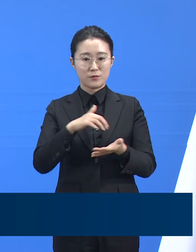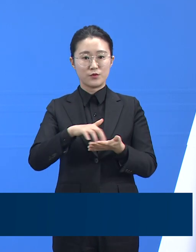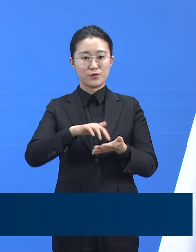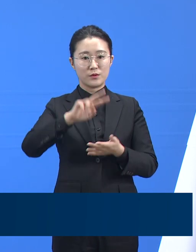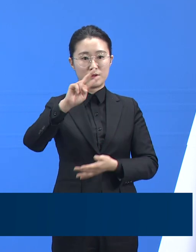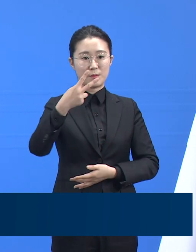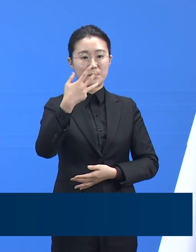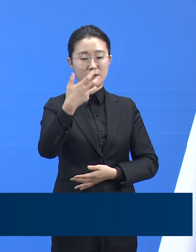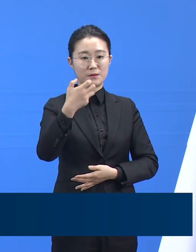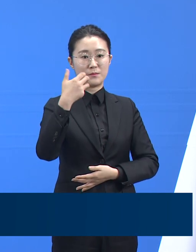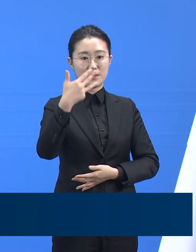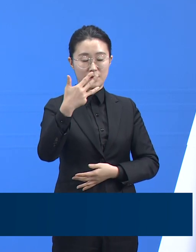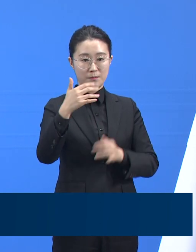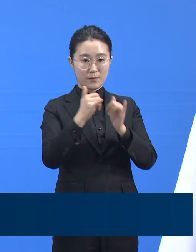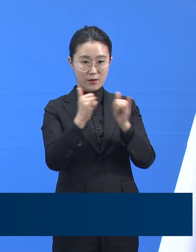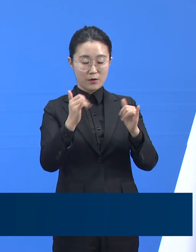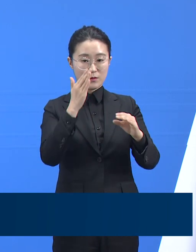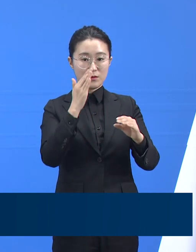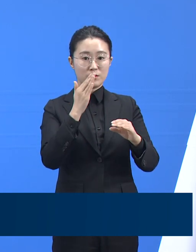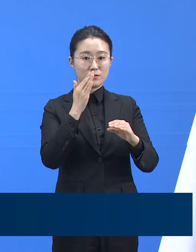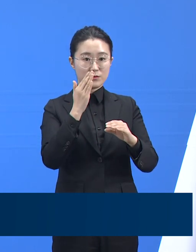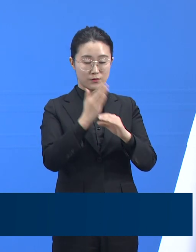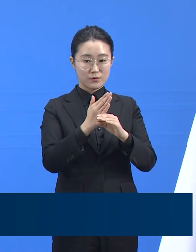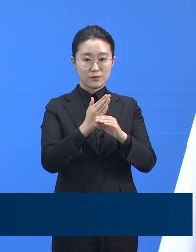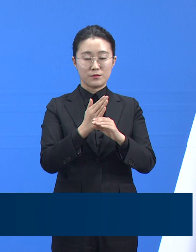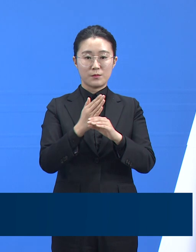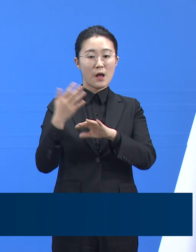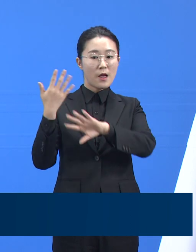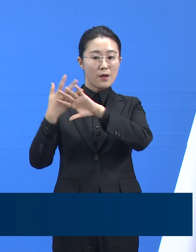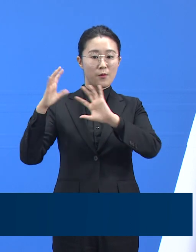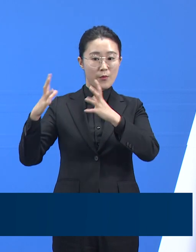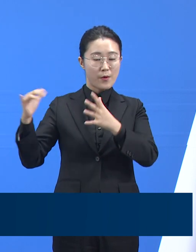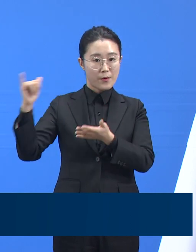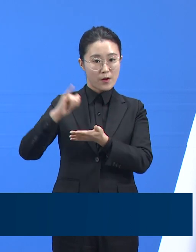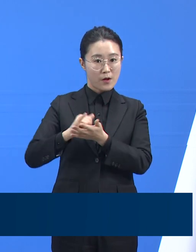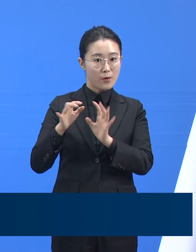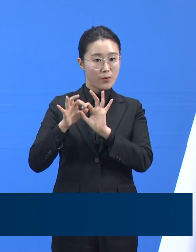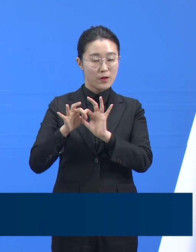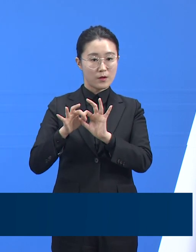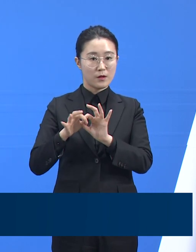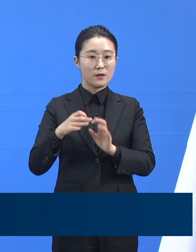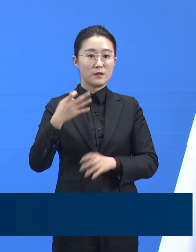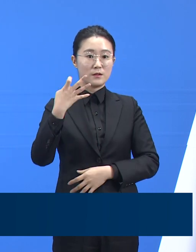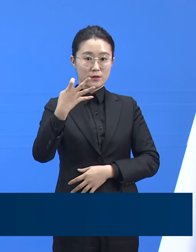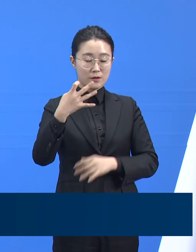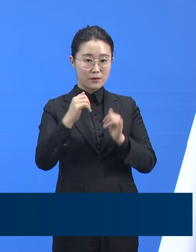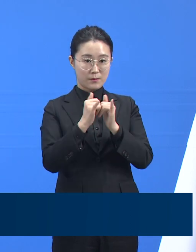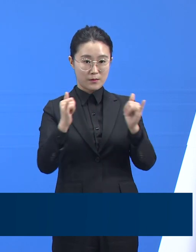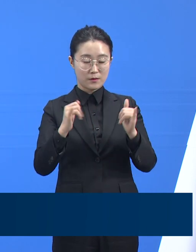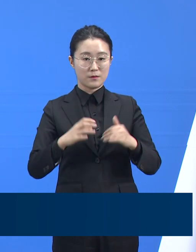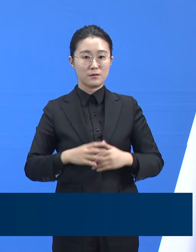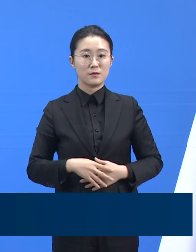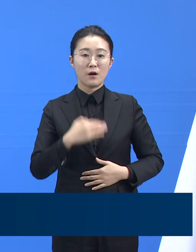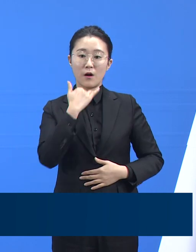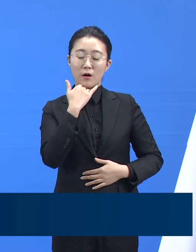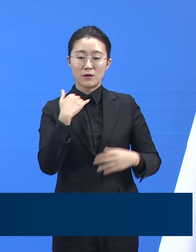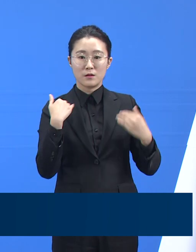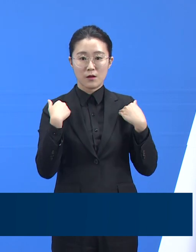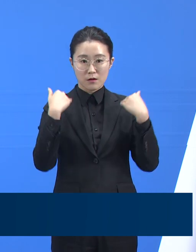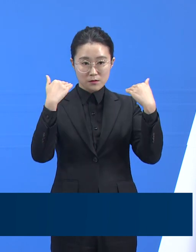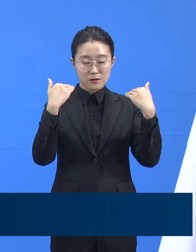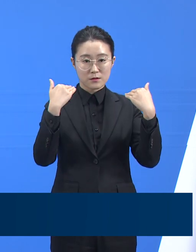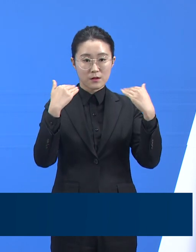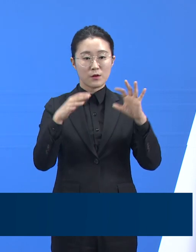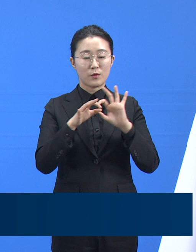중 해외 유입 관련은 14명입니다. 신규 확진자 중 60세 이상 고령자는 92명으로 31.9%를